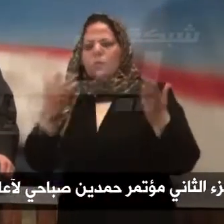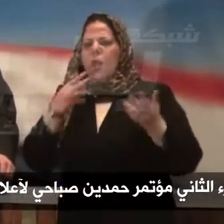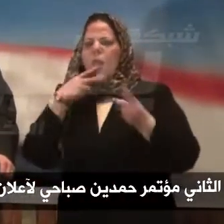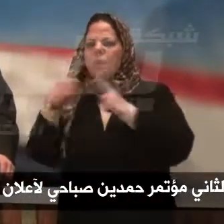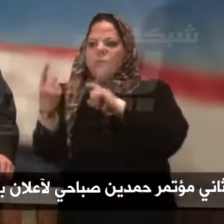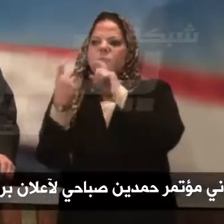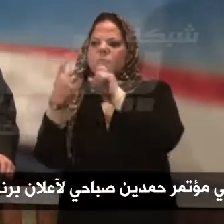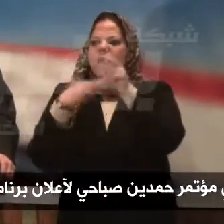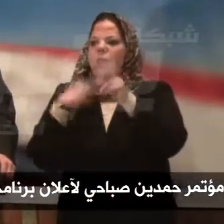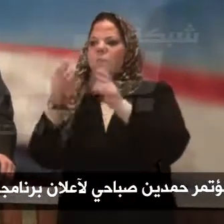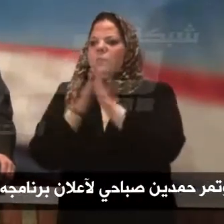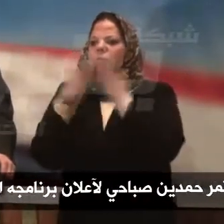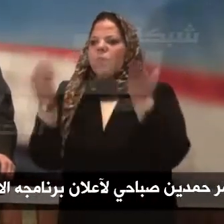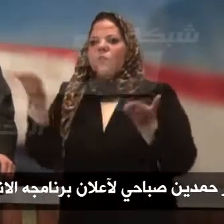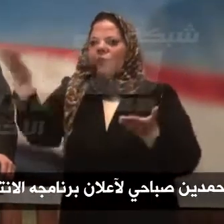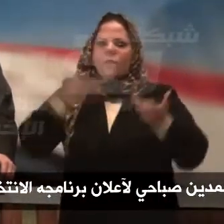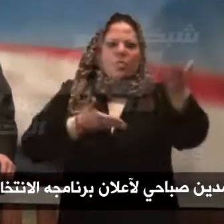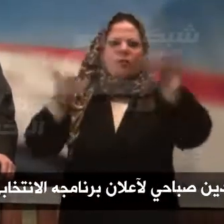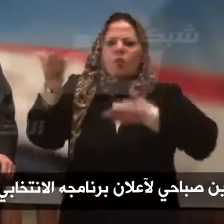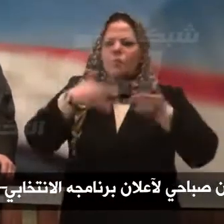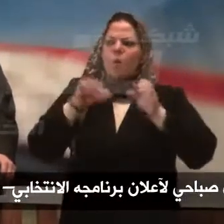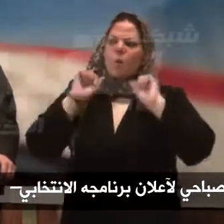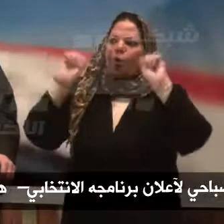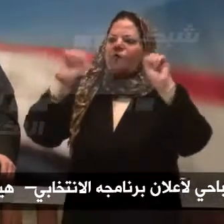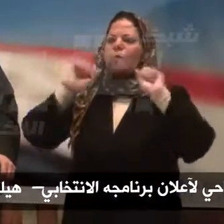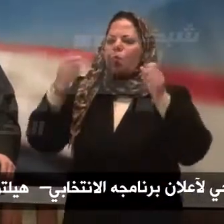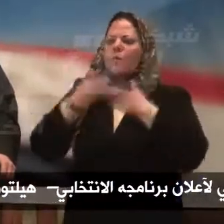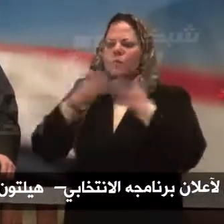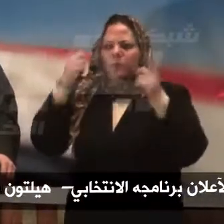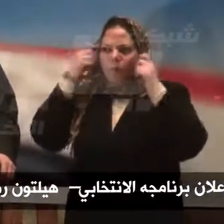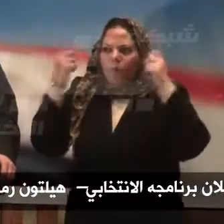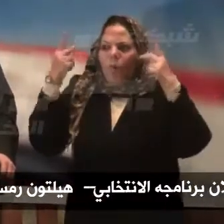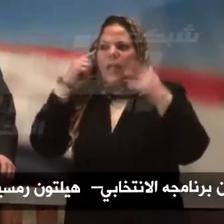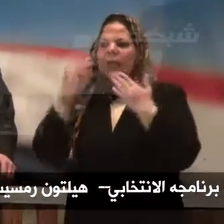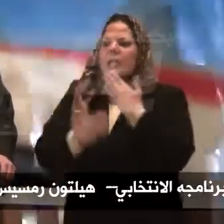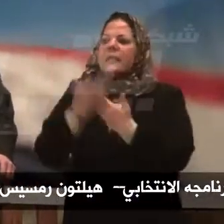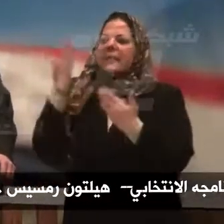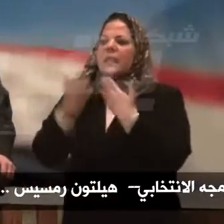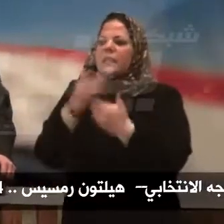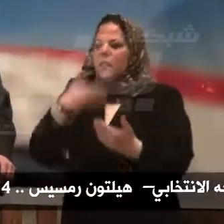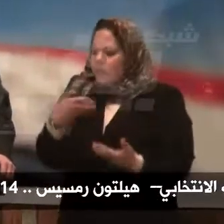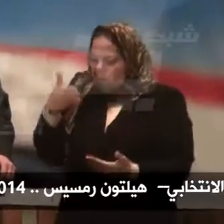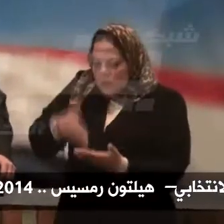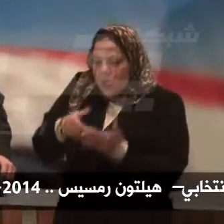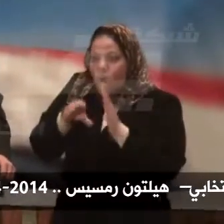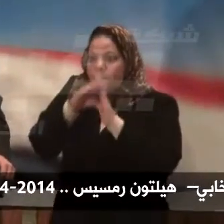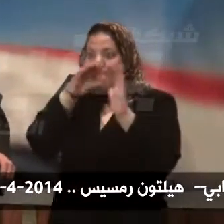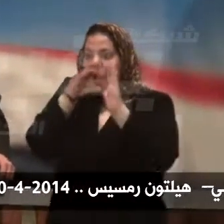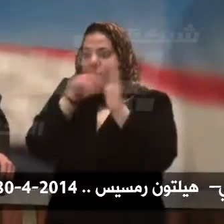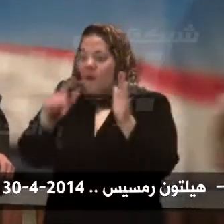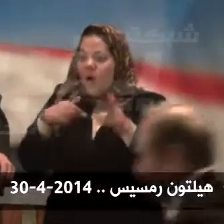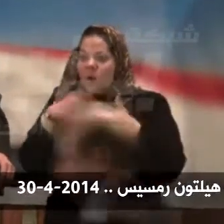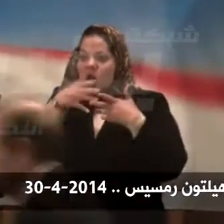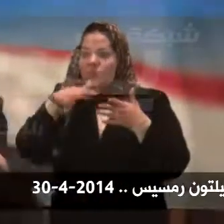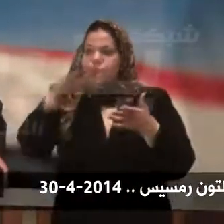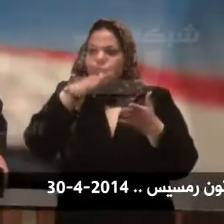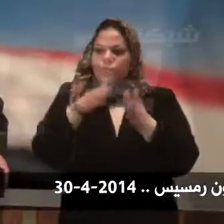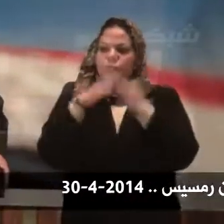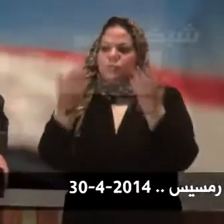لمناهج وطرق تفكير جديدة تقدر تستقبل برامجنا